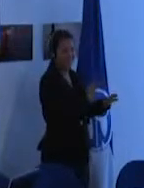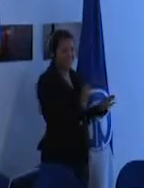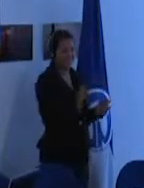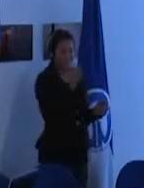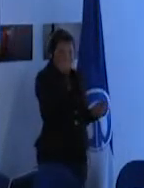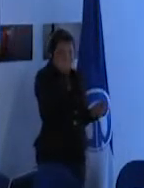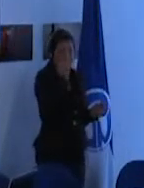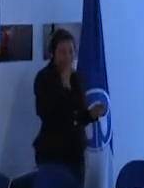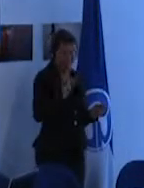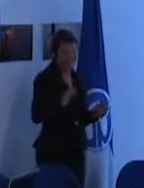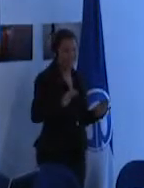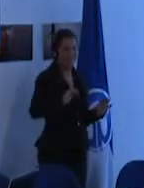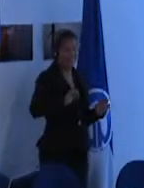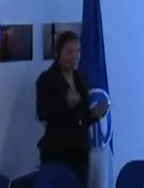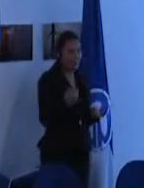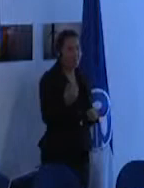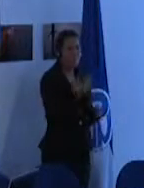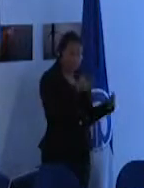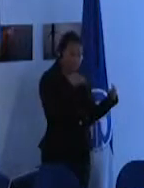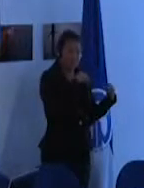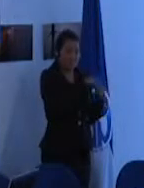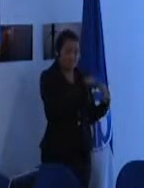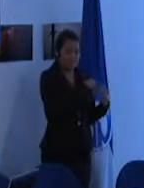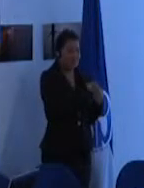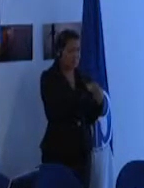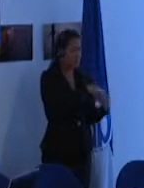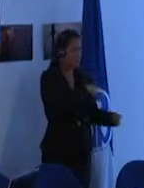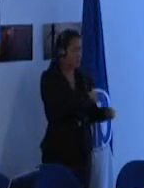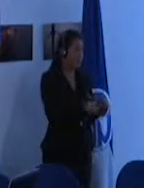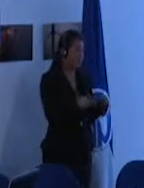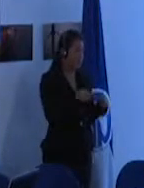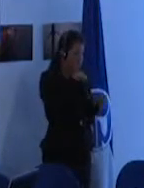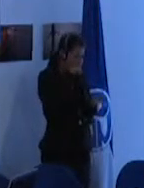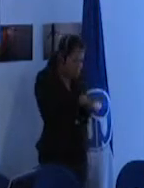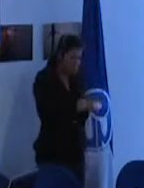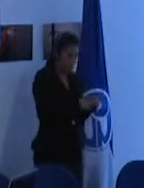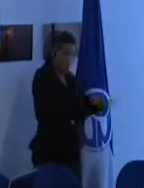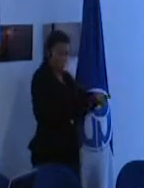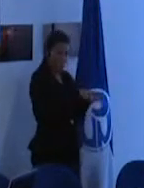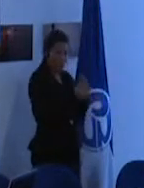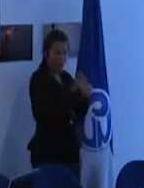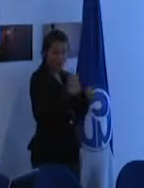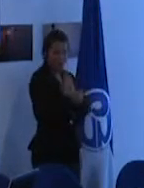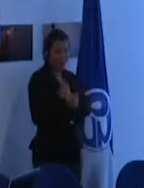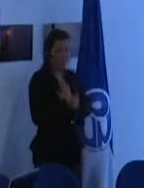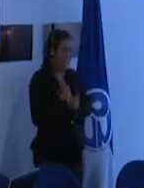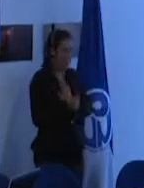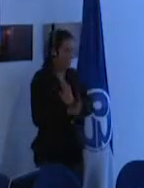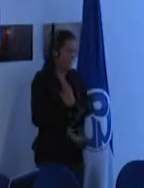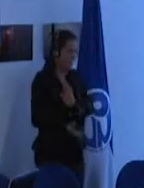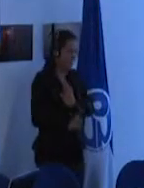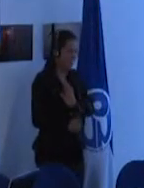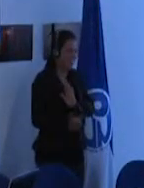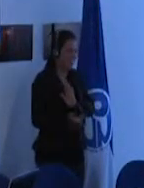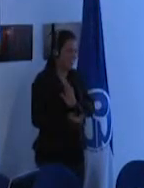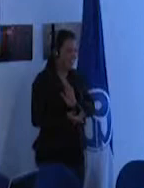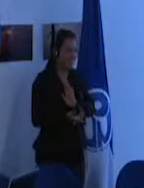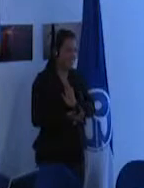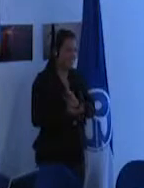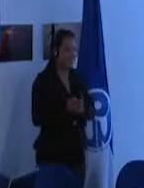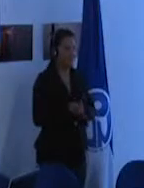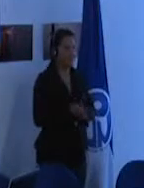pesar de todas las de todas las adaptaciones no se desempeñará de la misma manera que los otros por lo tanto ya que